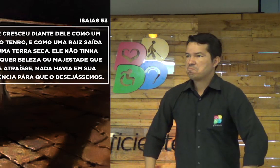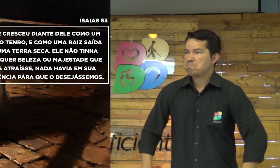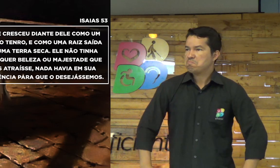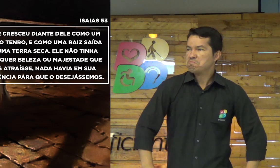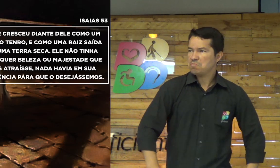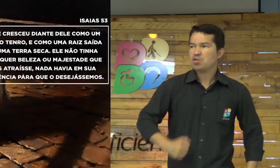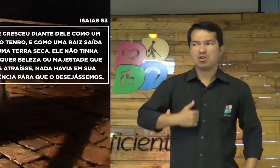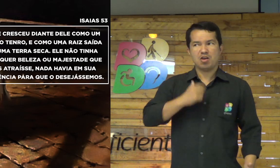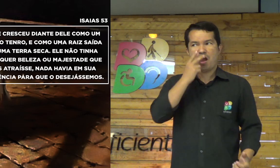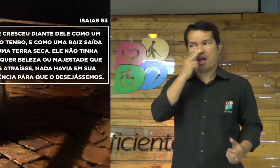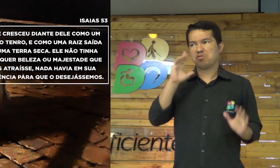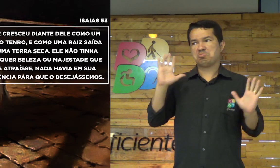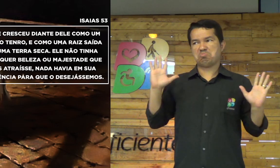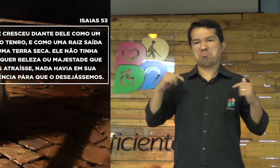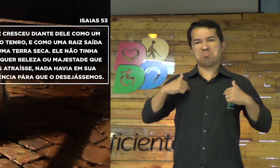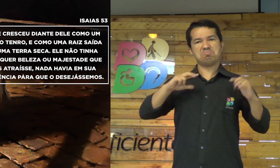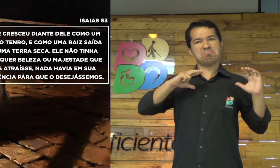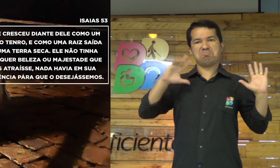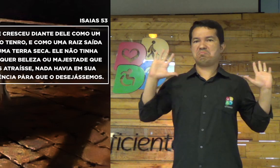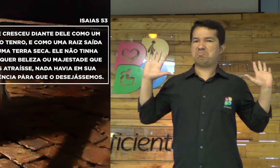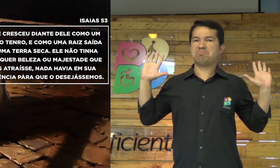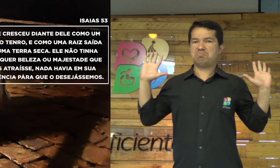bombadinho, assim. Eu acho, né? Eu acho.